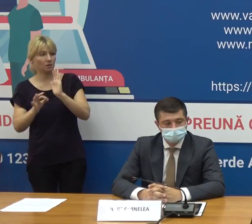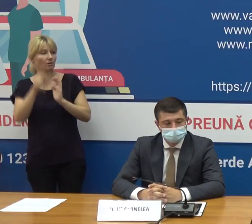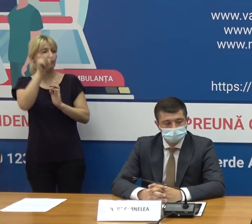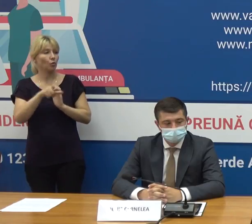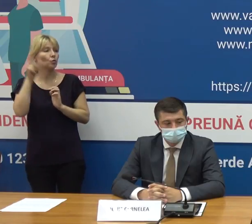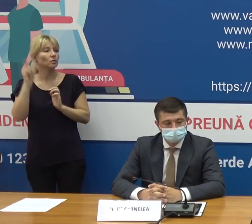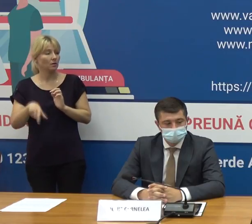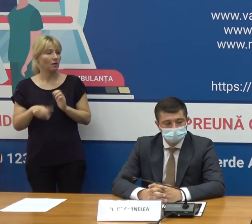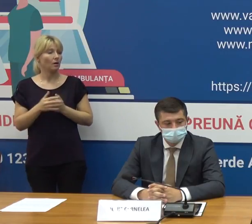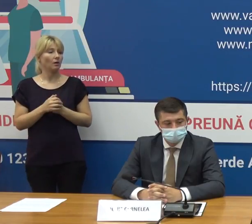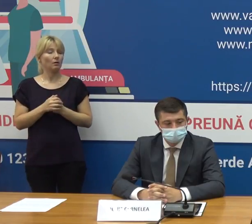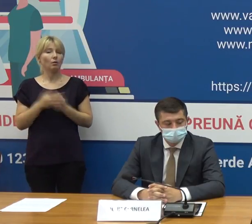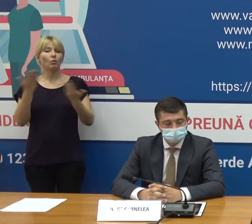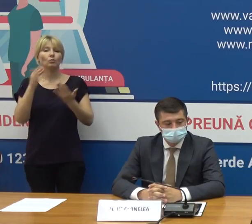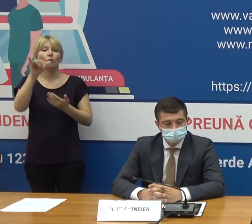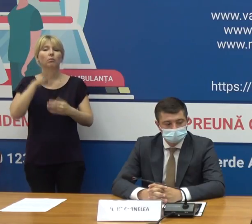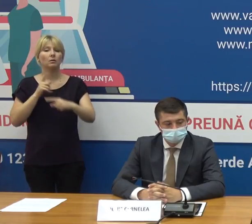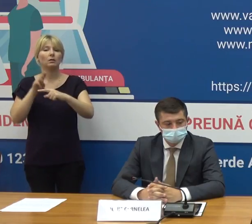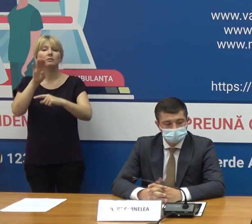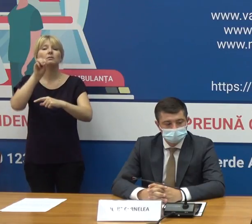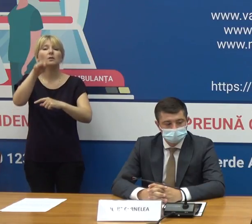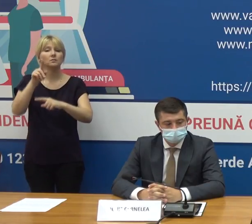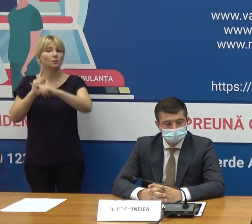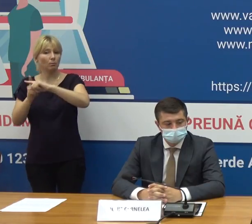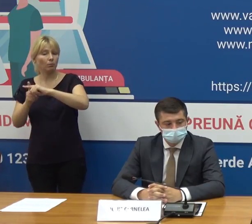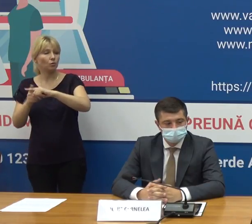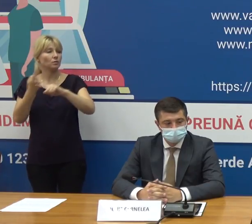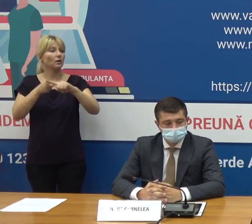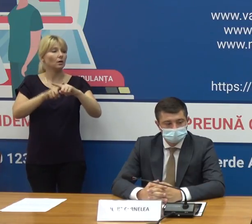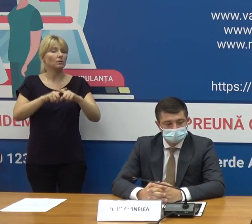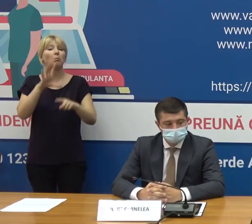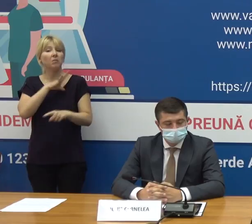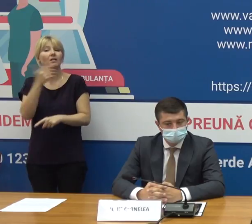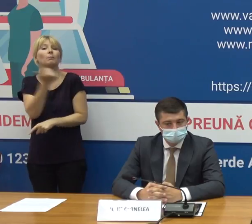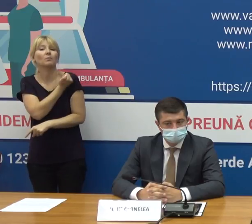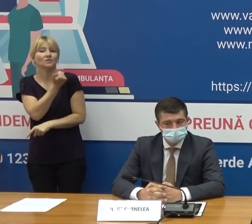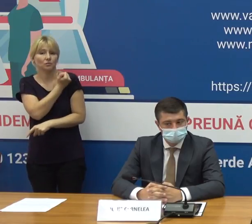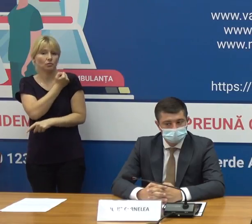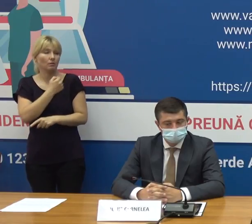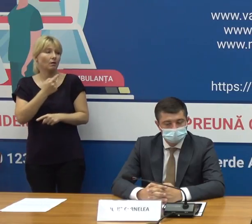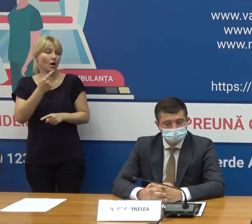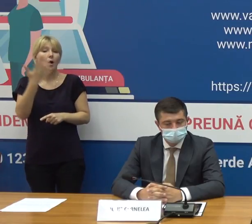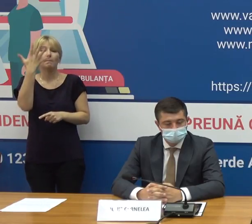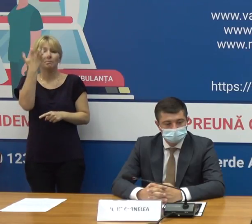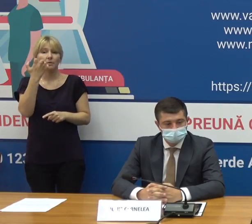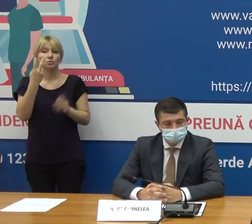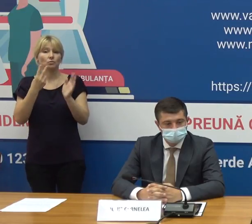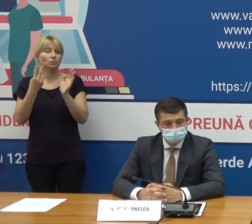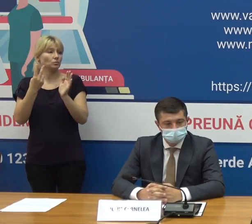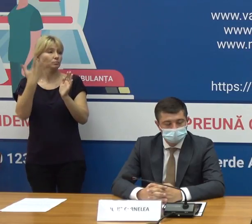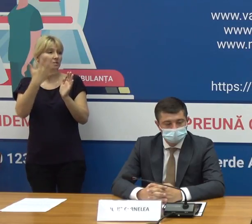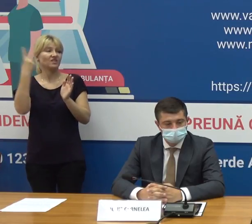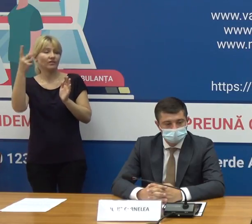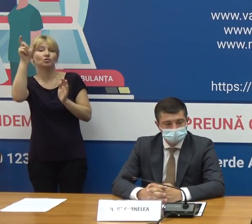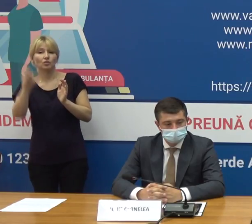persoane care au avut un test COVID-19 au fost imunizate asta înseamnă că 521 de persoane din